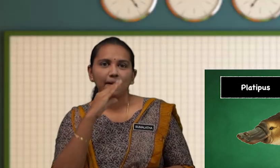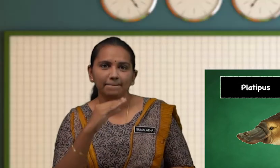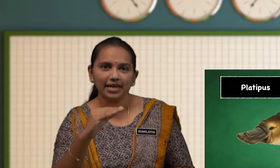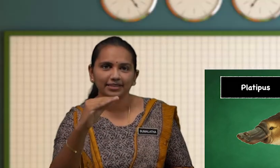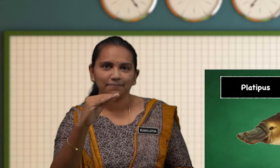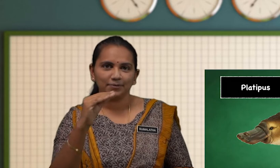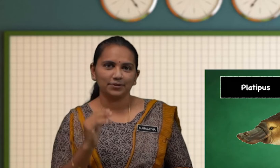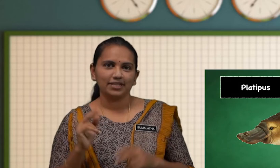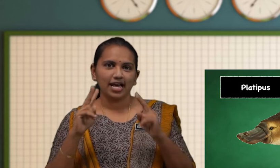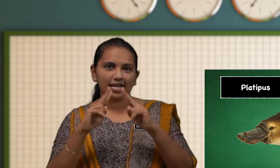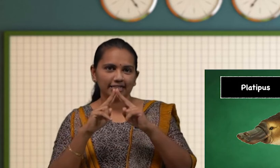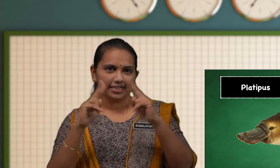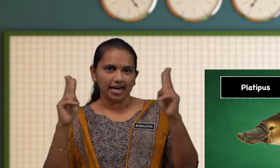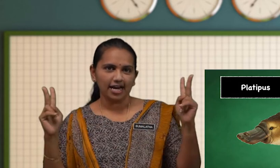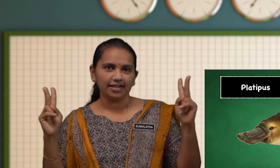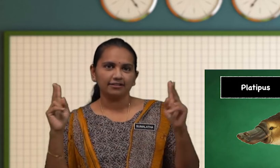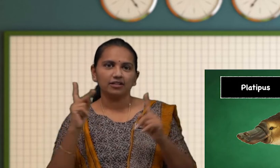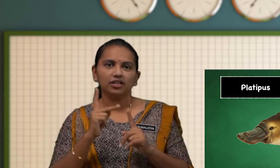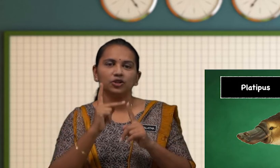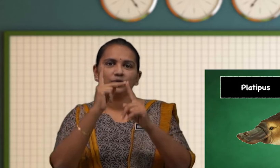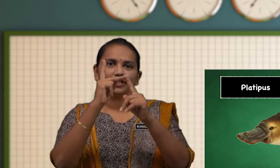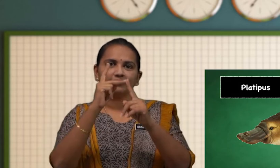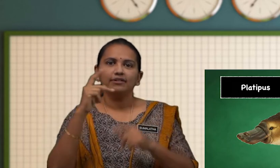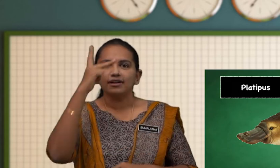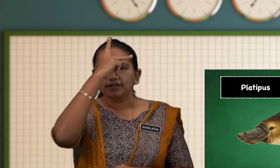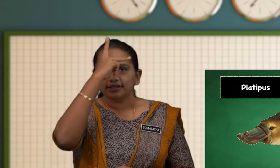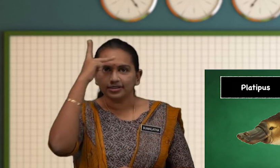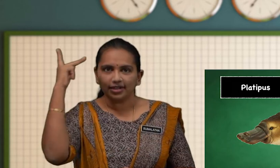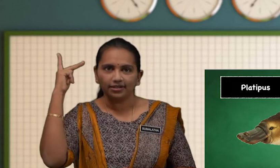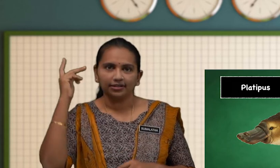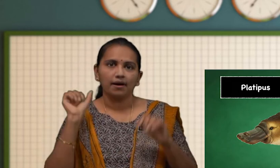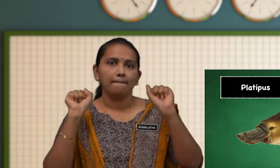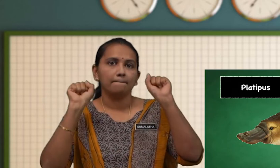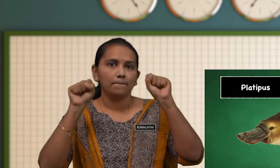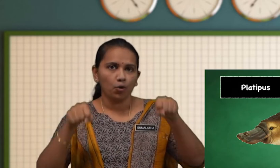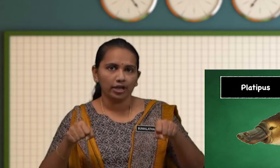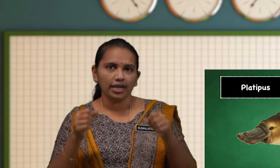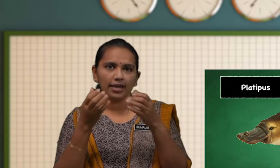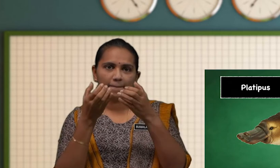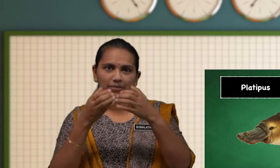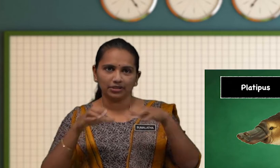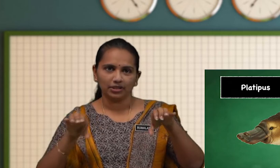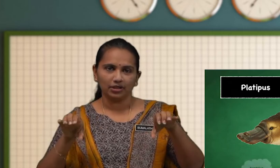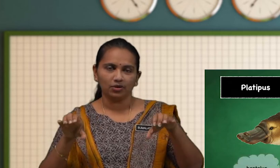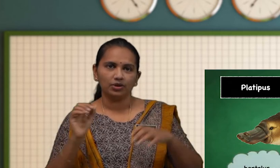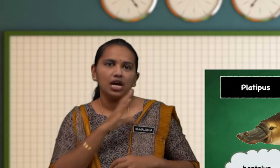Platipus Sangat Unik Kerana Boleh Bertelur